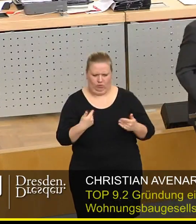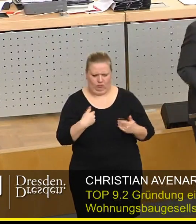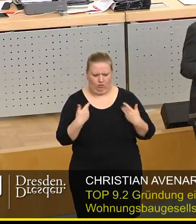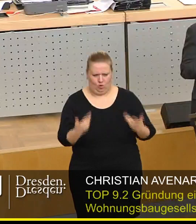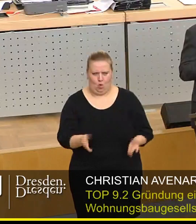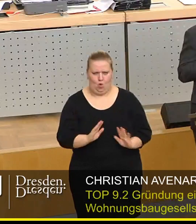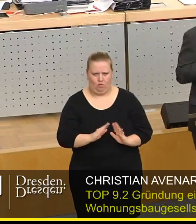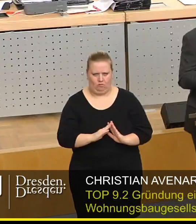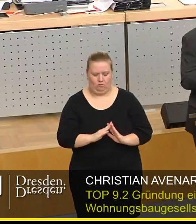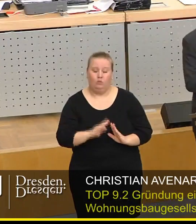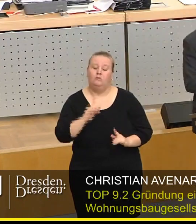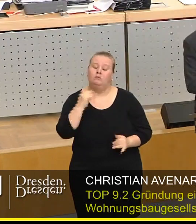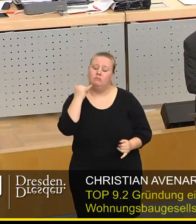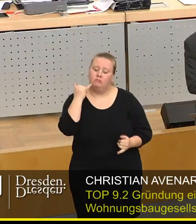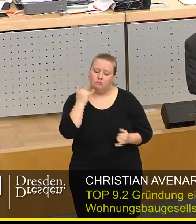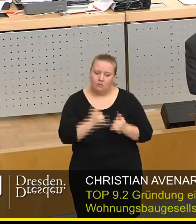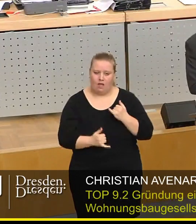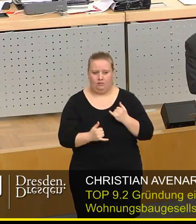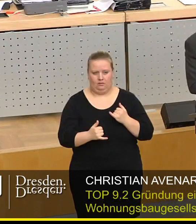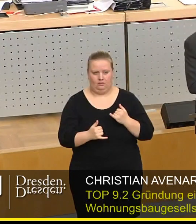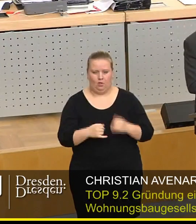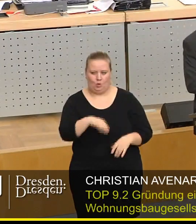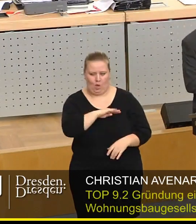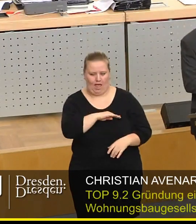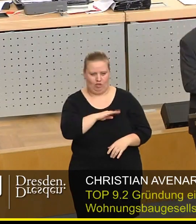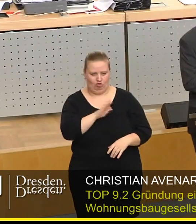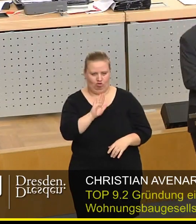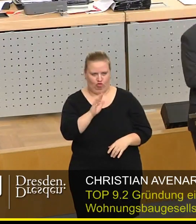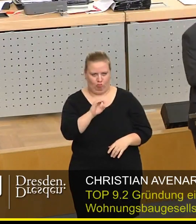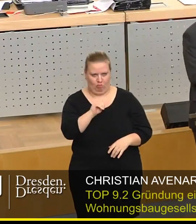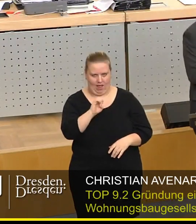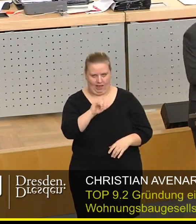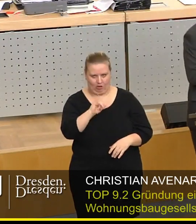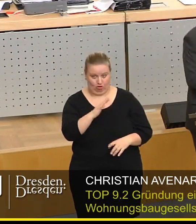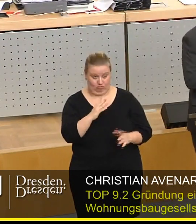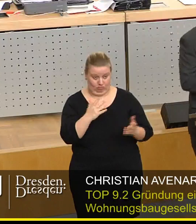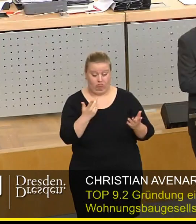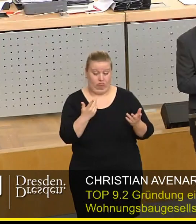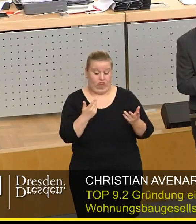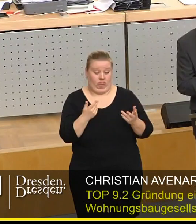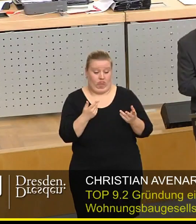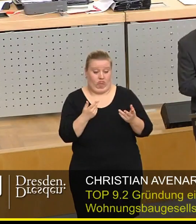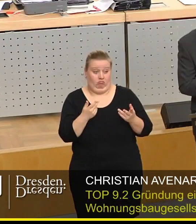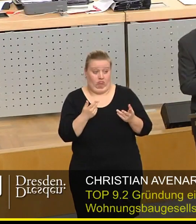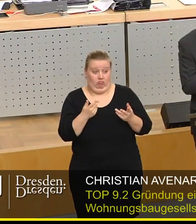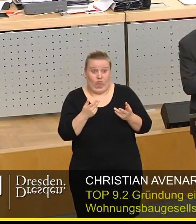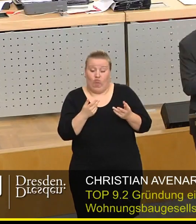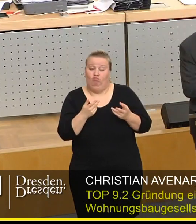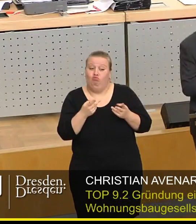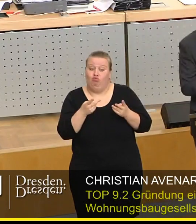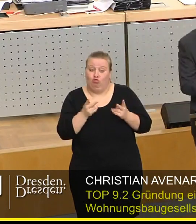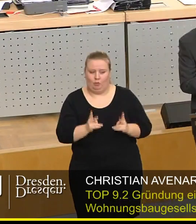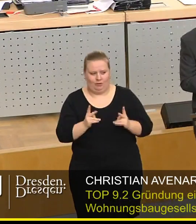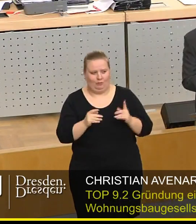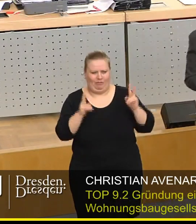Und jetzt komme ich noch mal zum Kollegen Schmelig. Es ist völlig richtig, ein